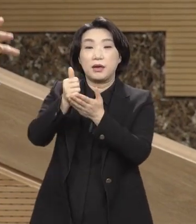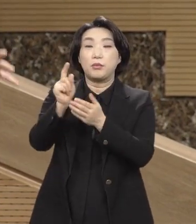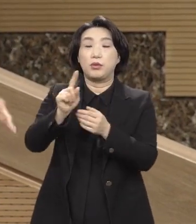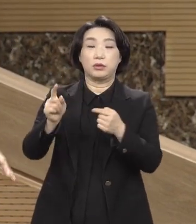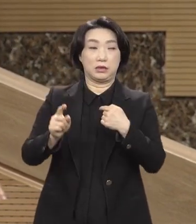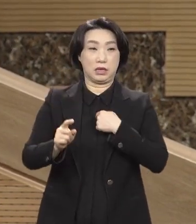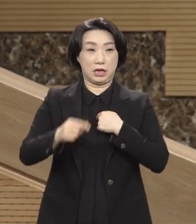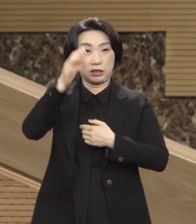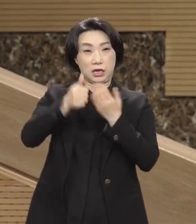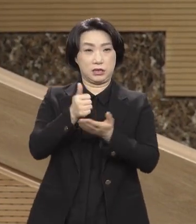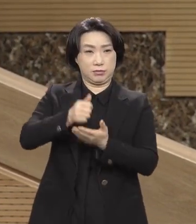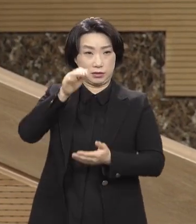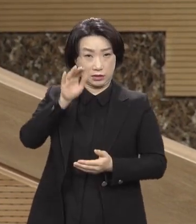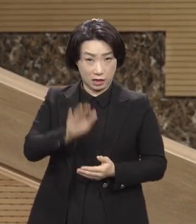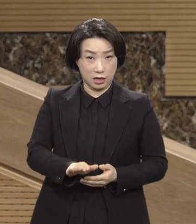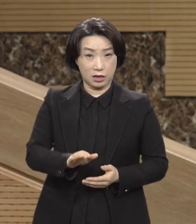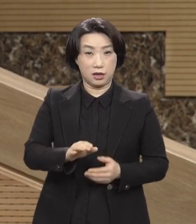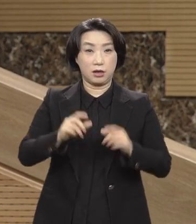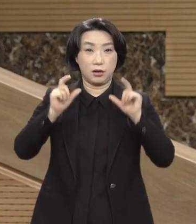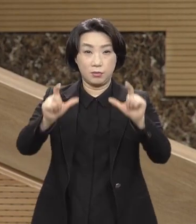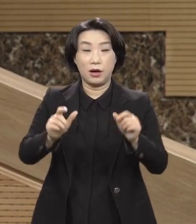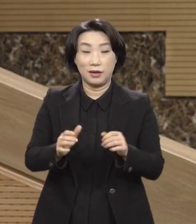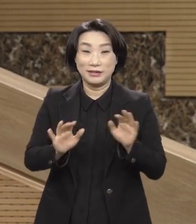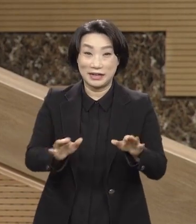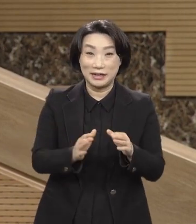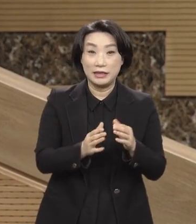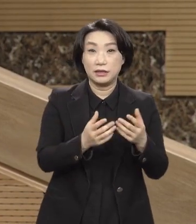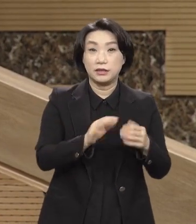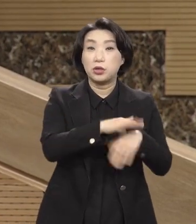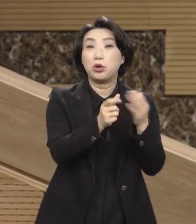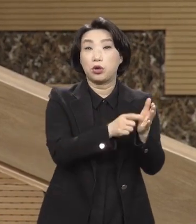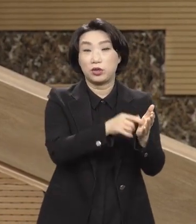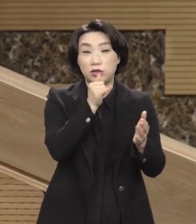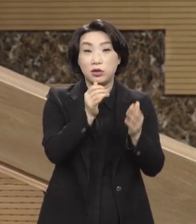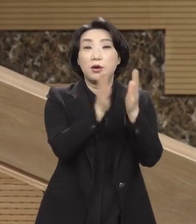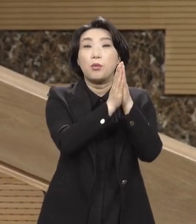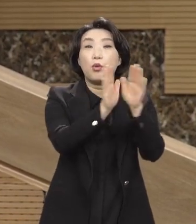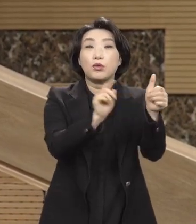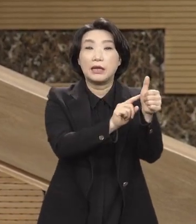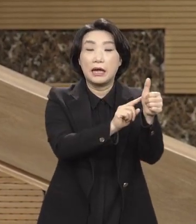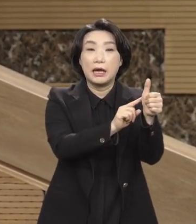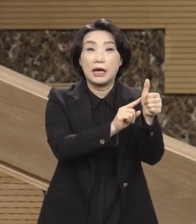말씀하셨소. 모세가 애굽에 들어가서